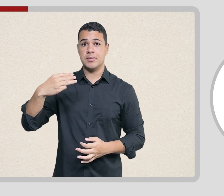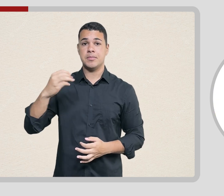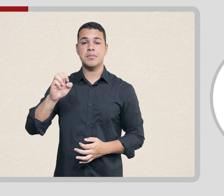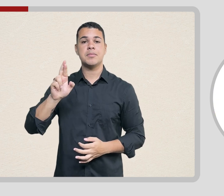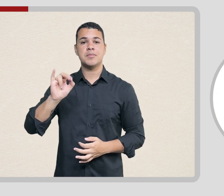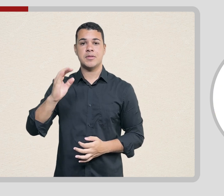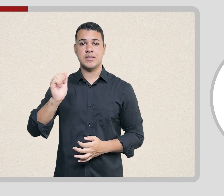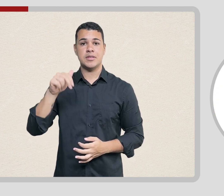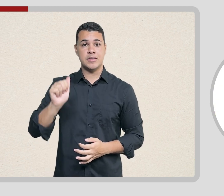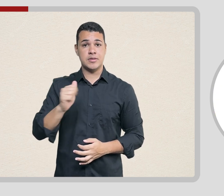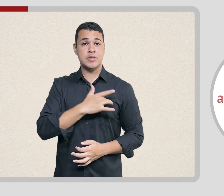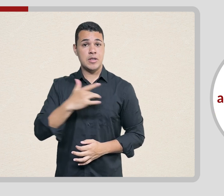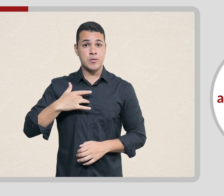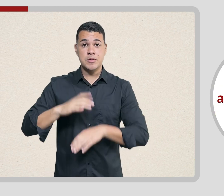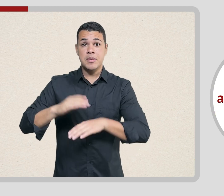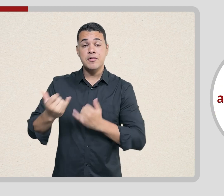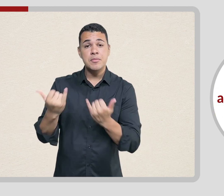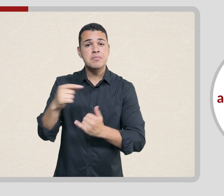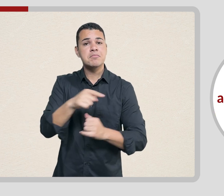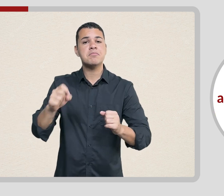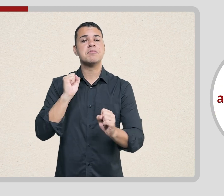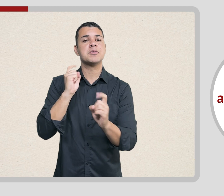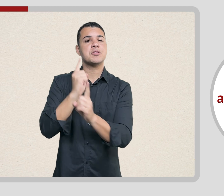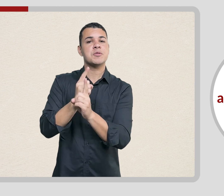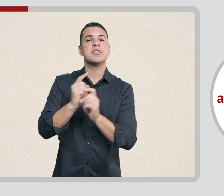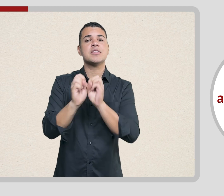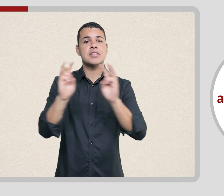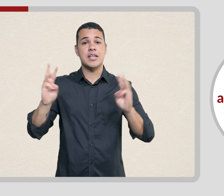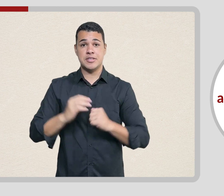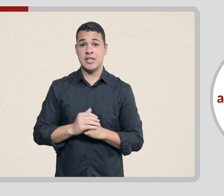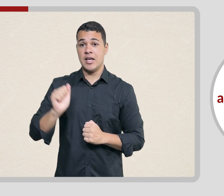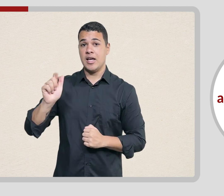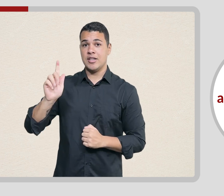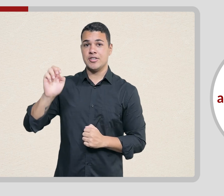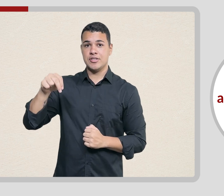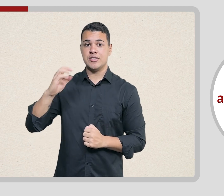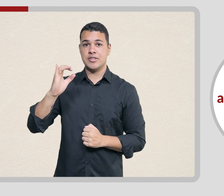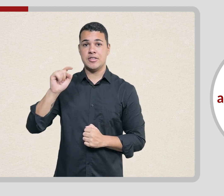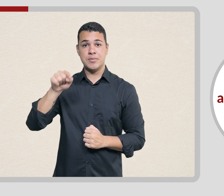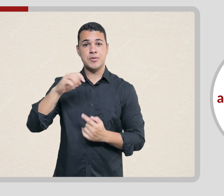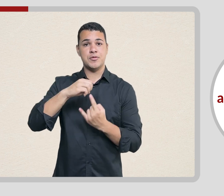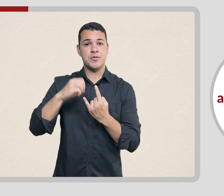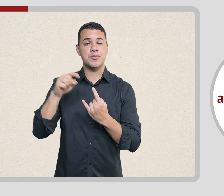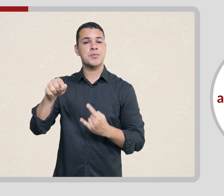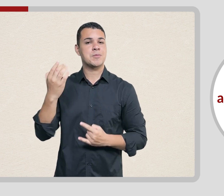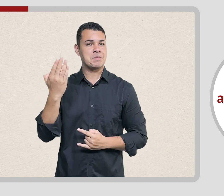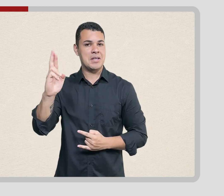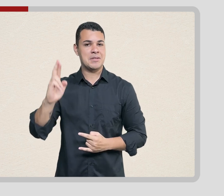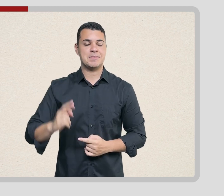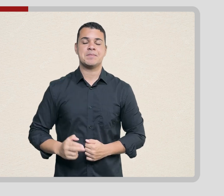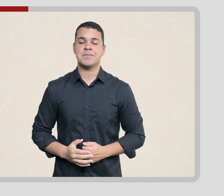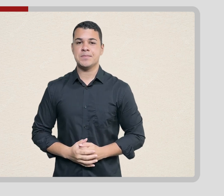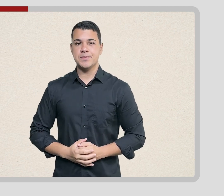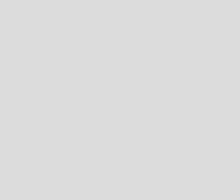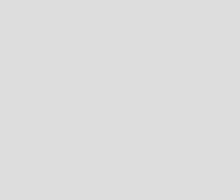-Americana da Saúde. Mais informações você encontra em agência.fiocruz.br